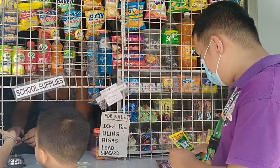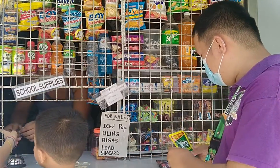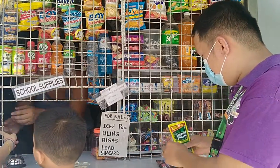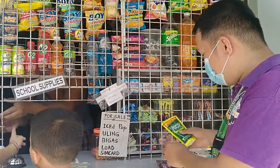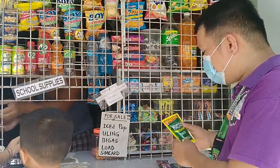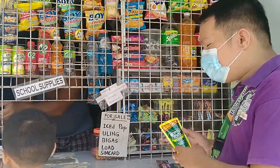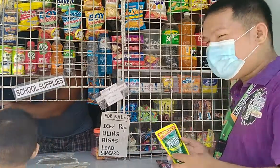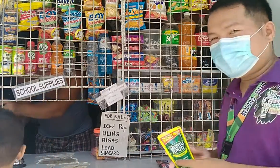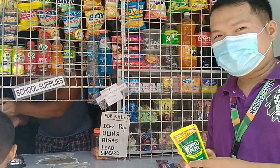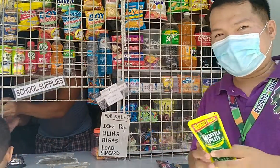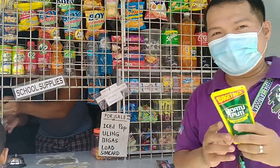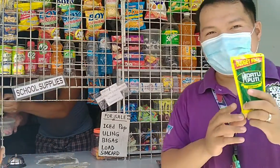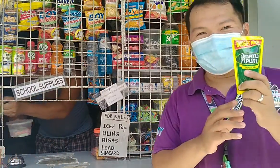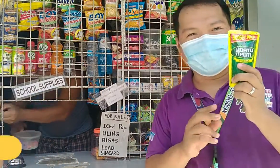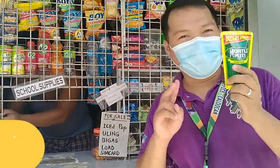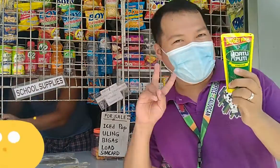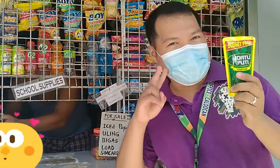bumili rin tayo ng suka.